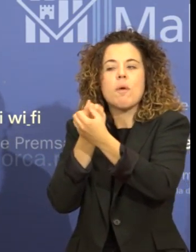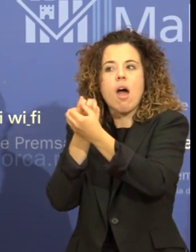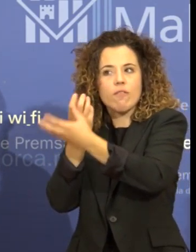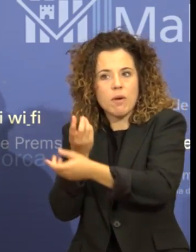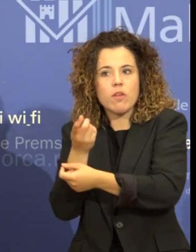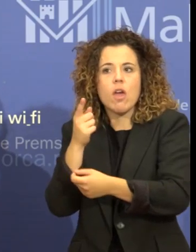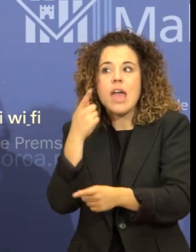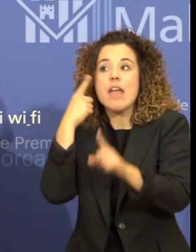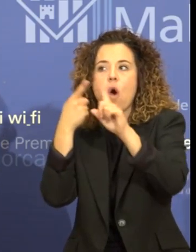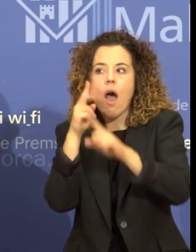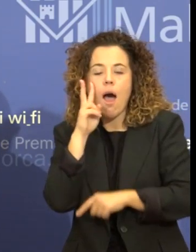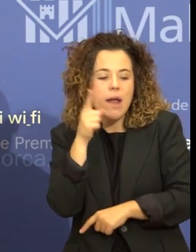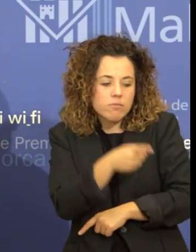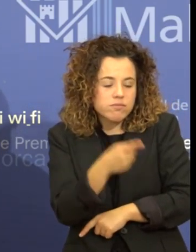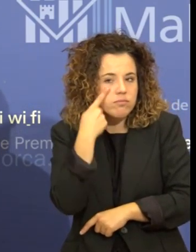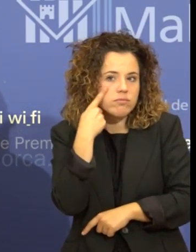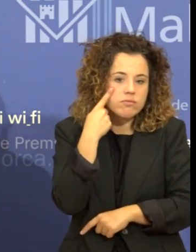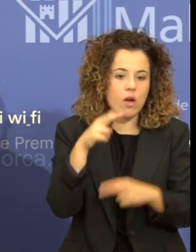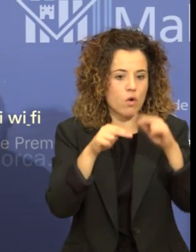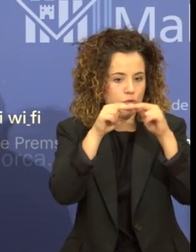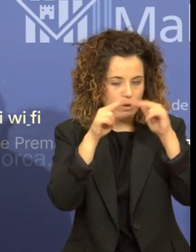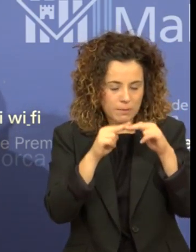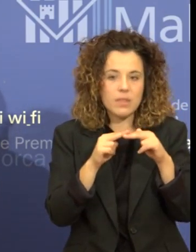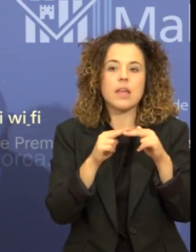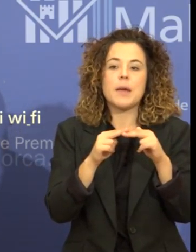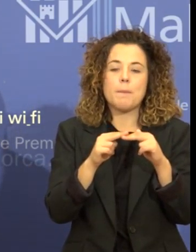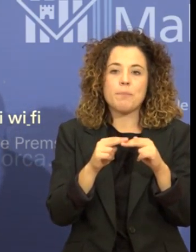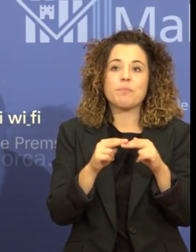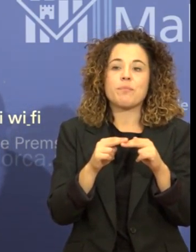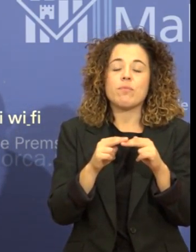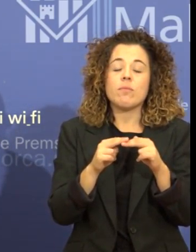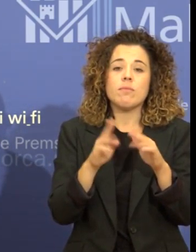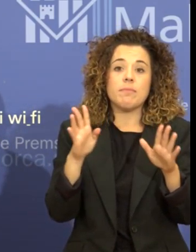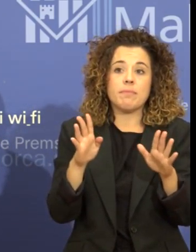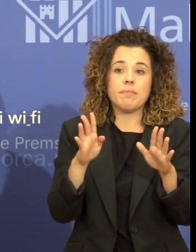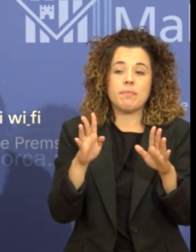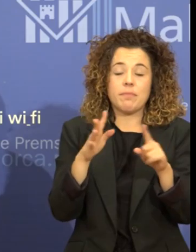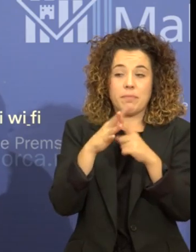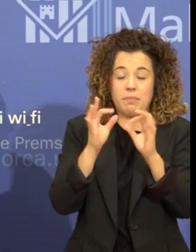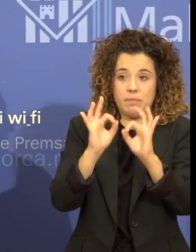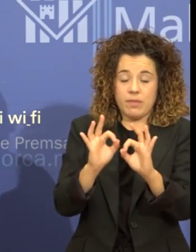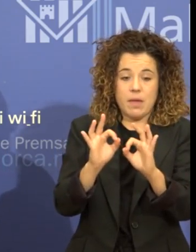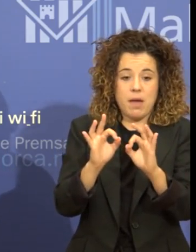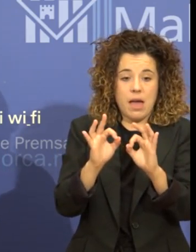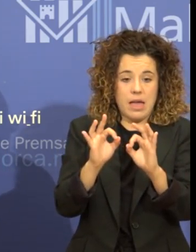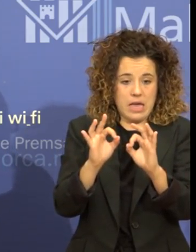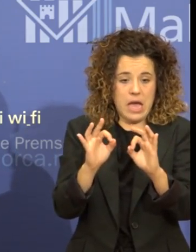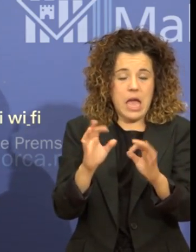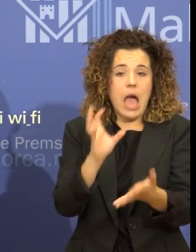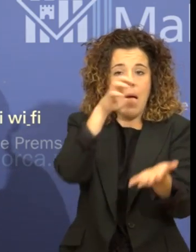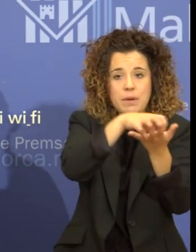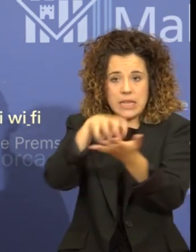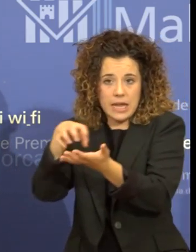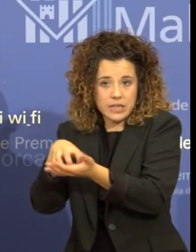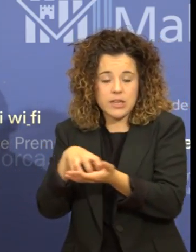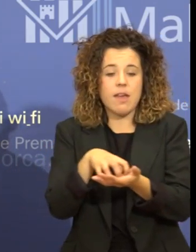aquesta obra. Igualment, succeirà en el cas d'habitatges unifamiliars d'insol rústic